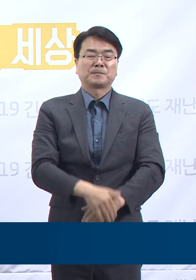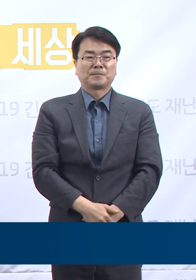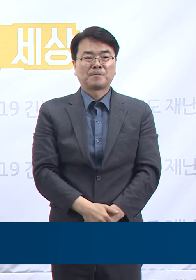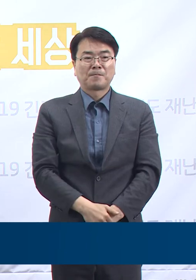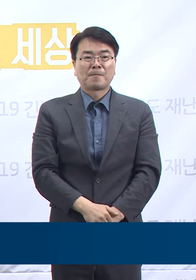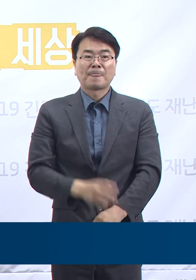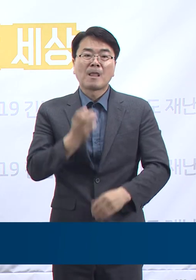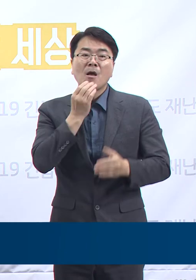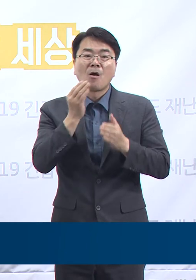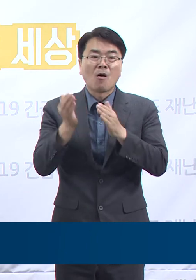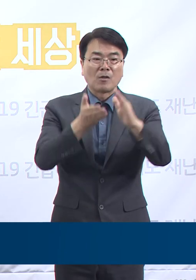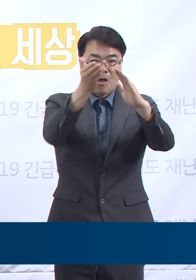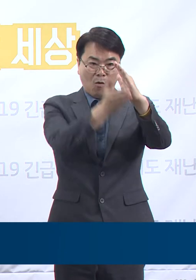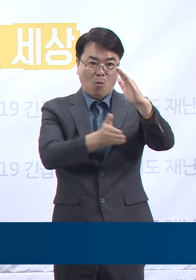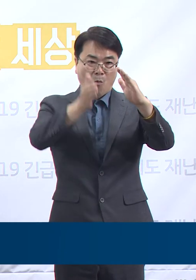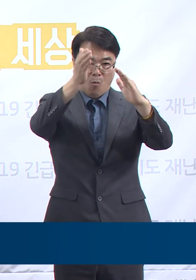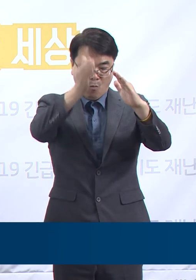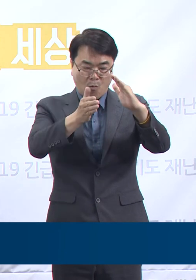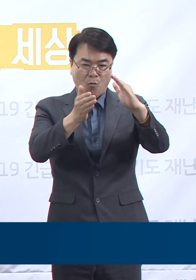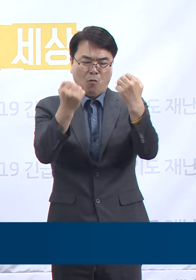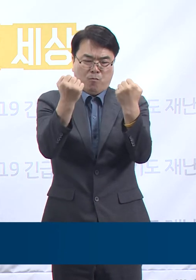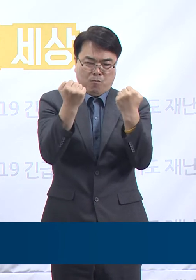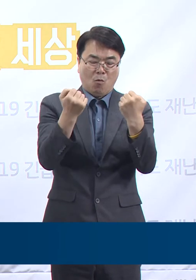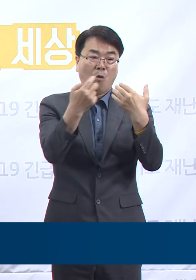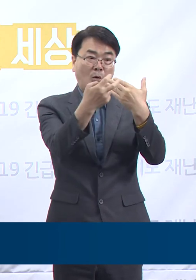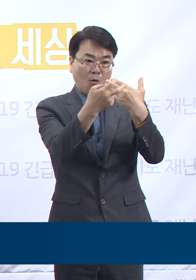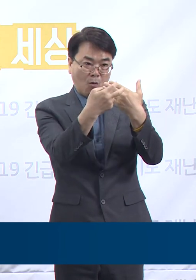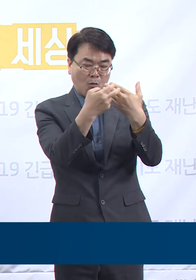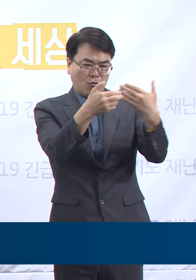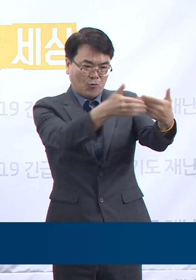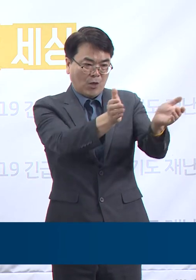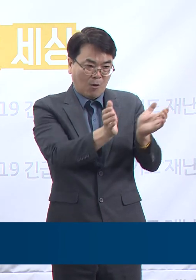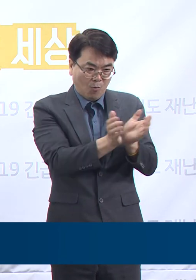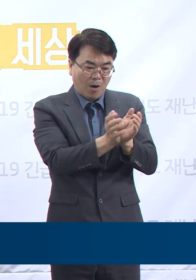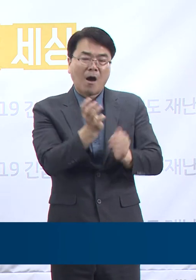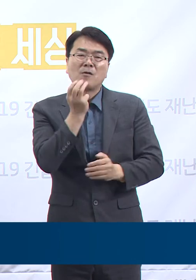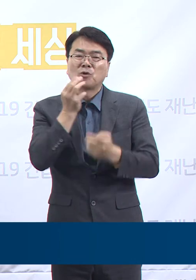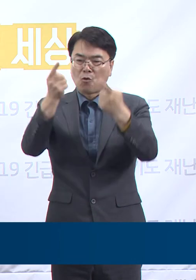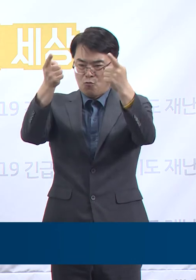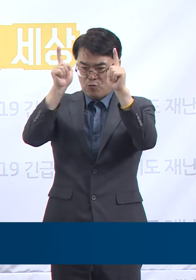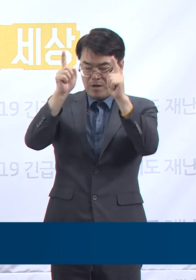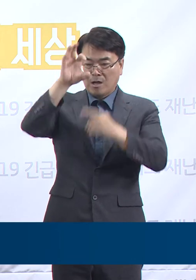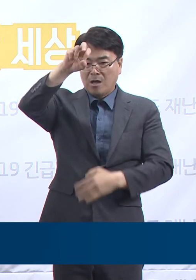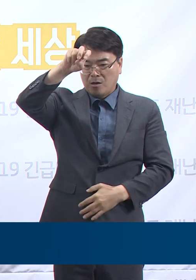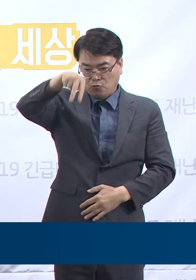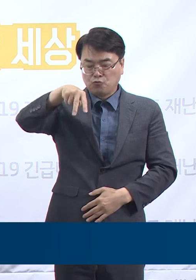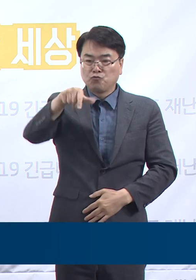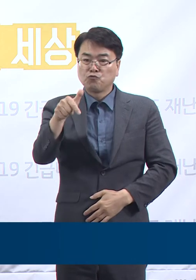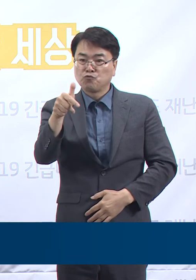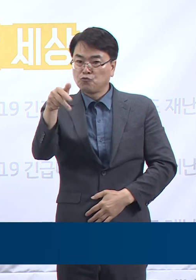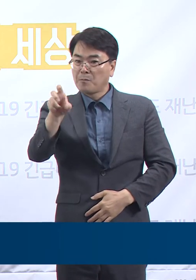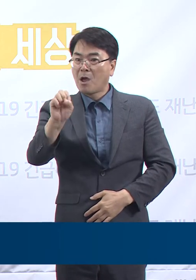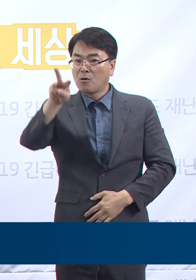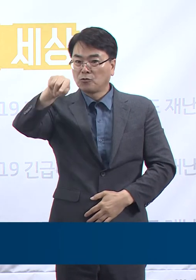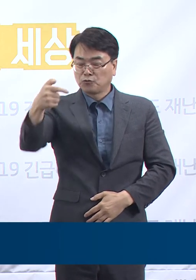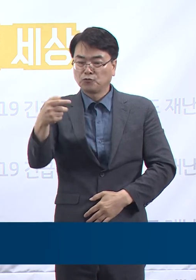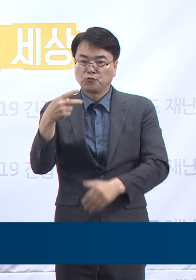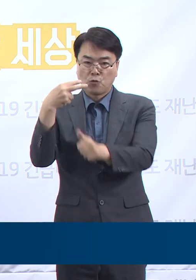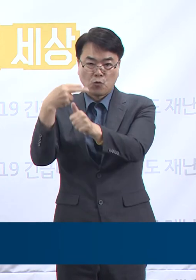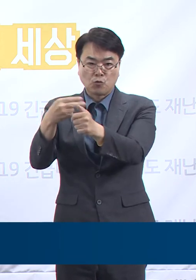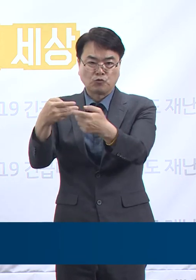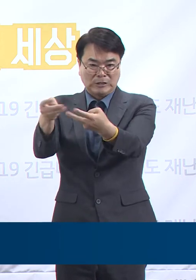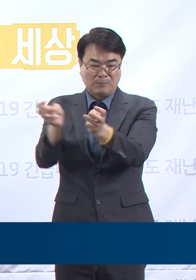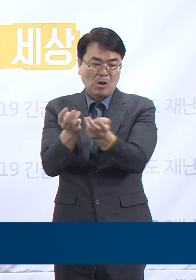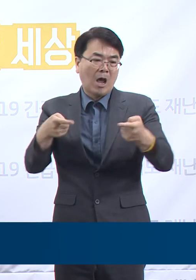경기도 공공보건의료지원단과 서울대학교 보건대학원 유명수 교수팀은 6월 3일부터 17일까지